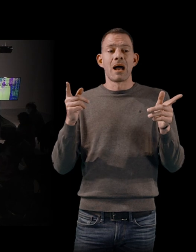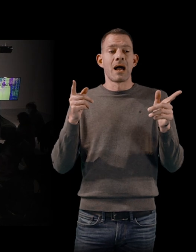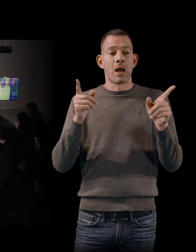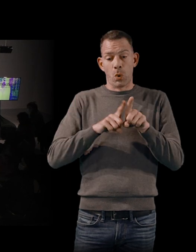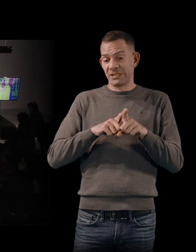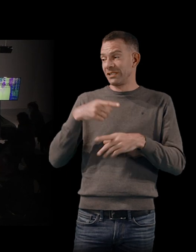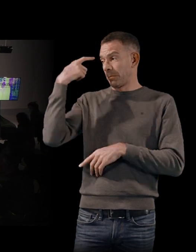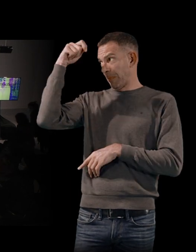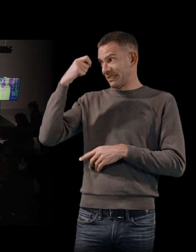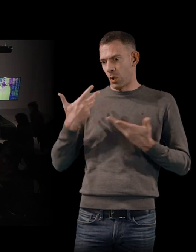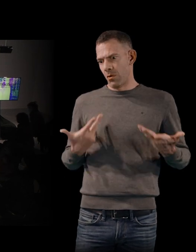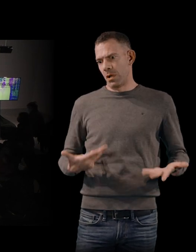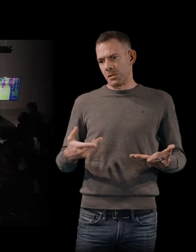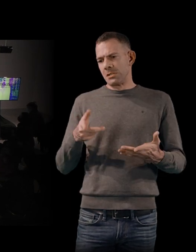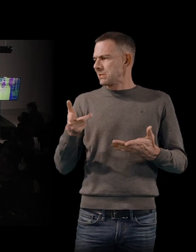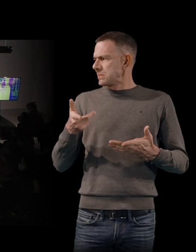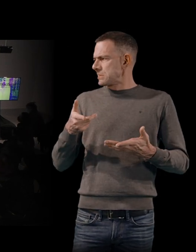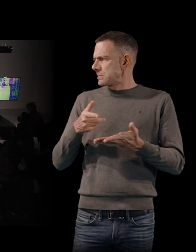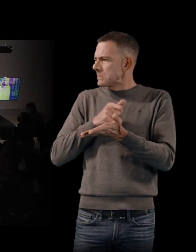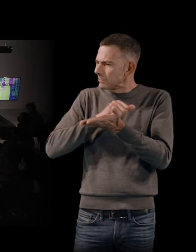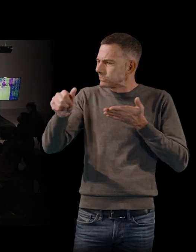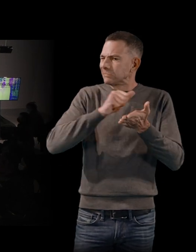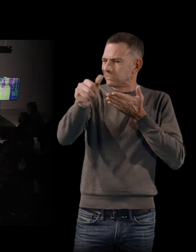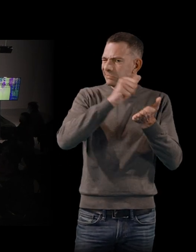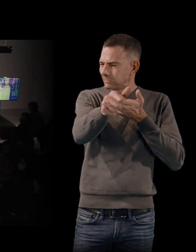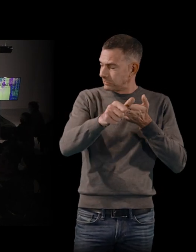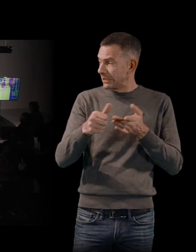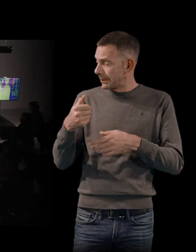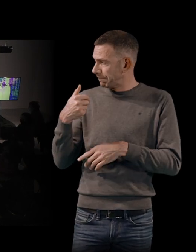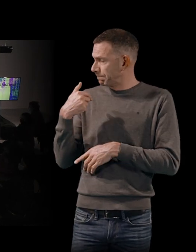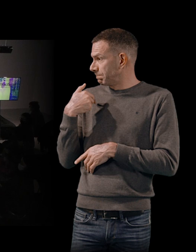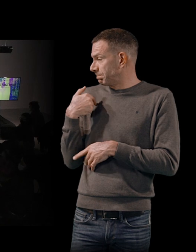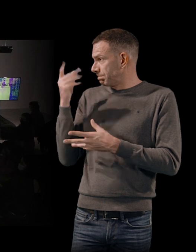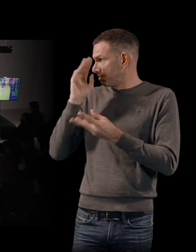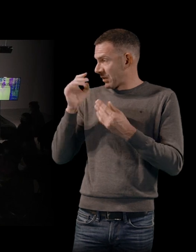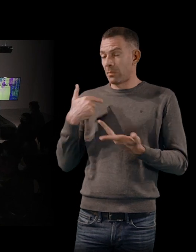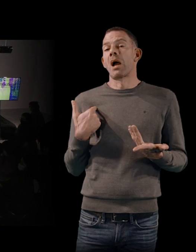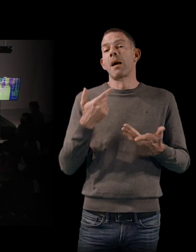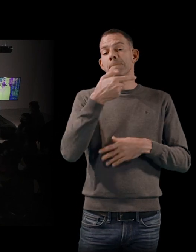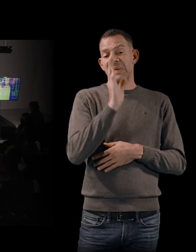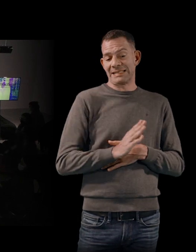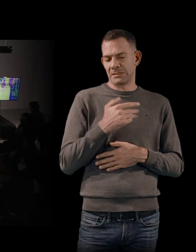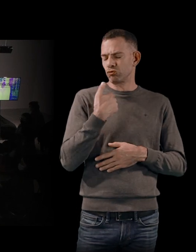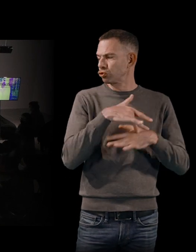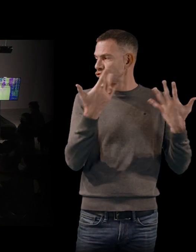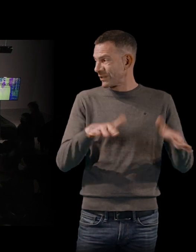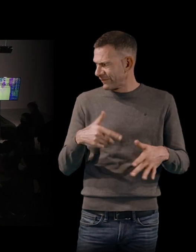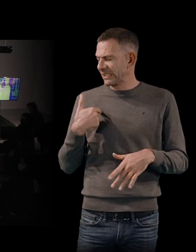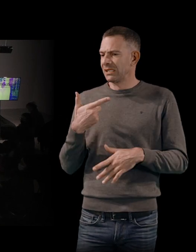président. Et voilà, je me demandé dans quelle mesure, par moment, moi, j'ai vécu au Brésil et dans des moments de favelas qui étaient plutôt une